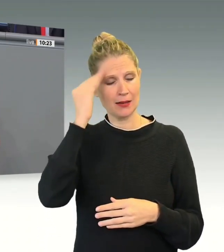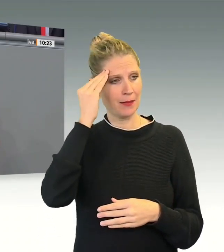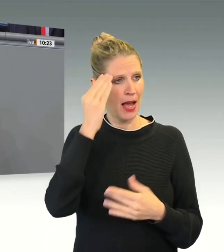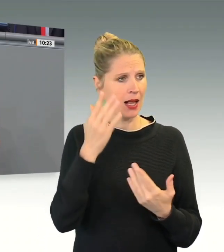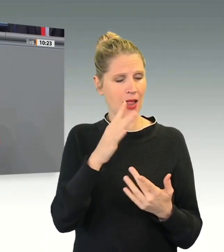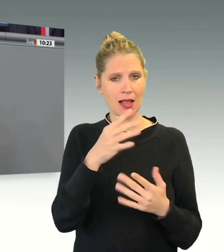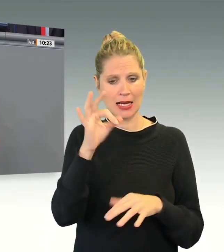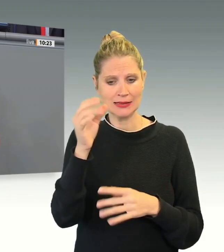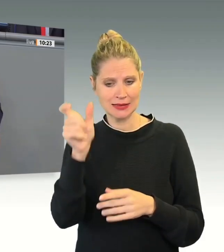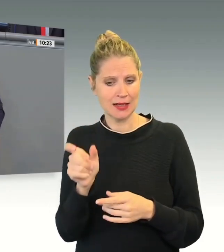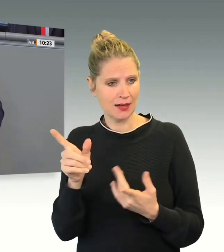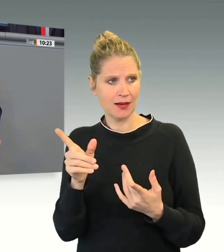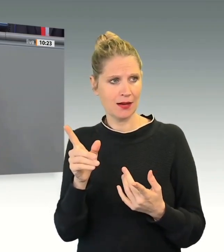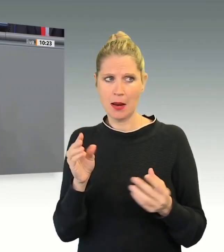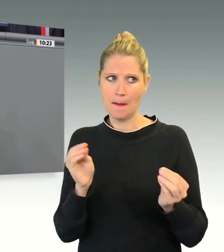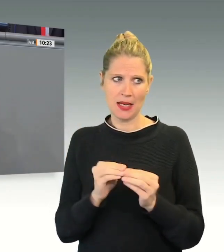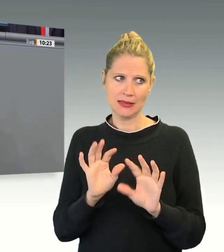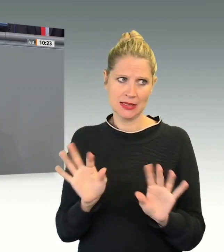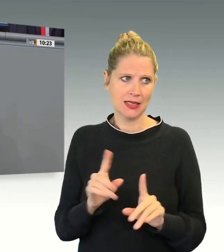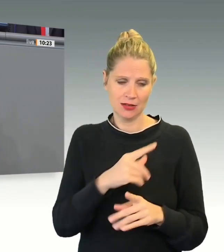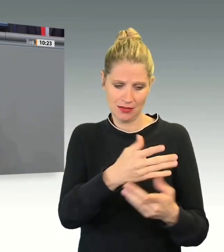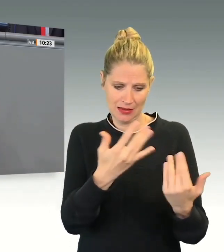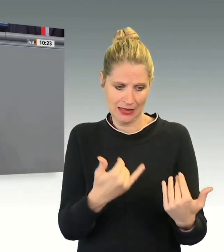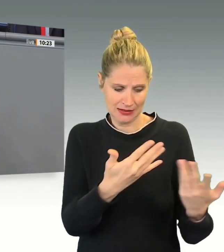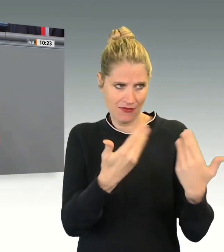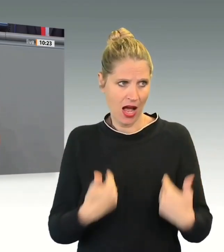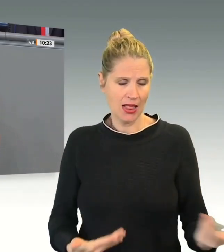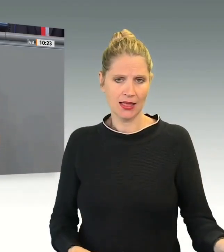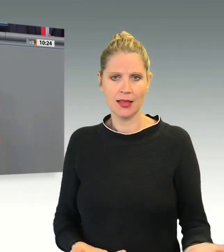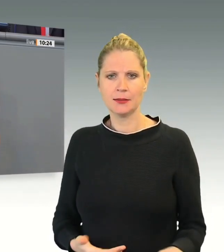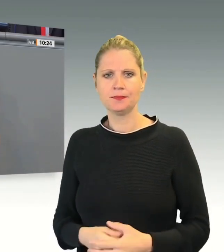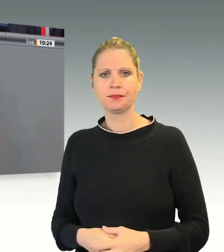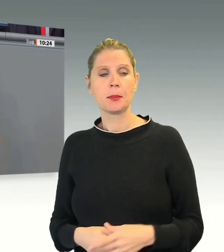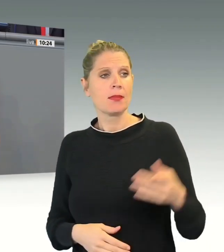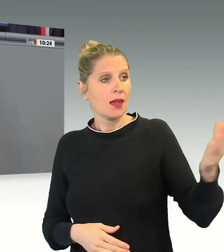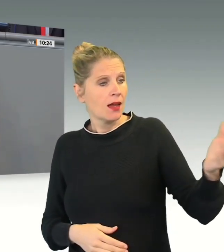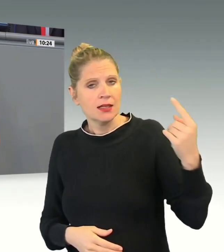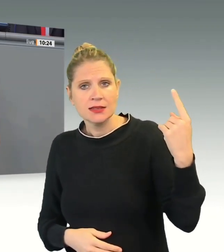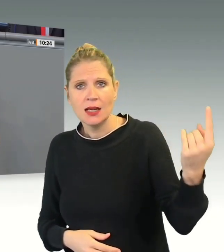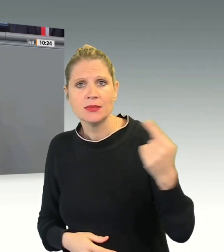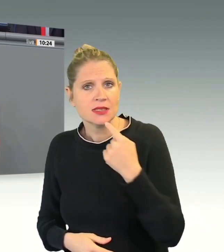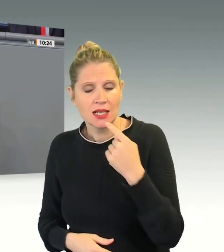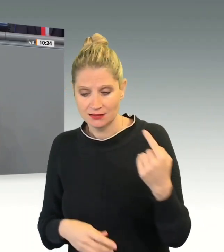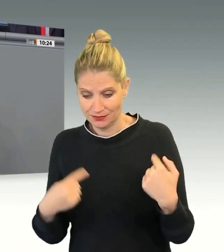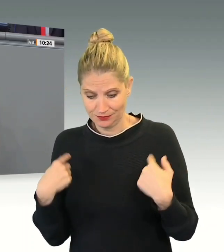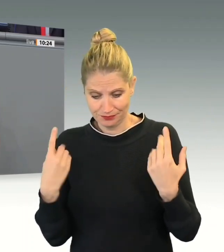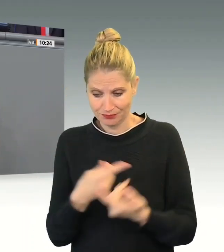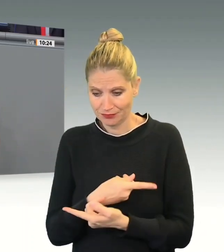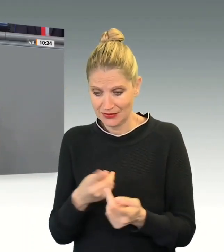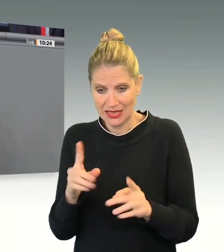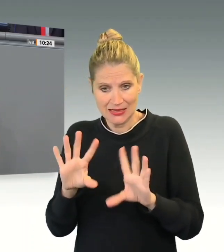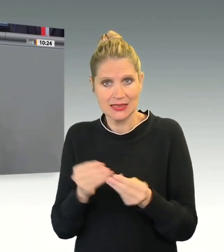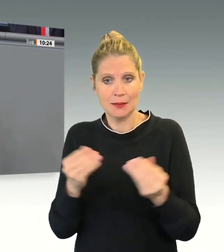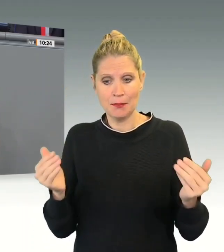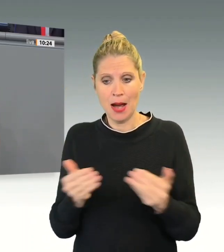deutlich gemacht, dass wir in Widersprüche befinden würden. Komischerweise gibt es da ja